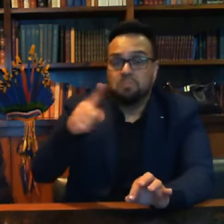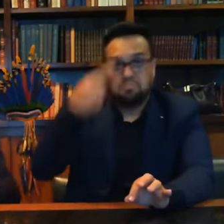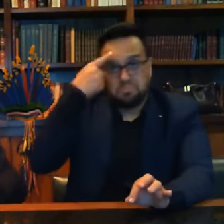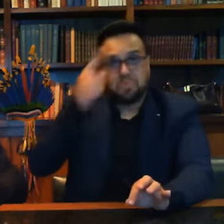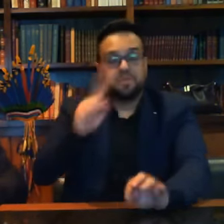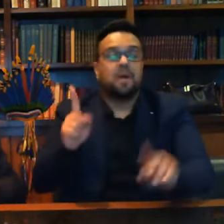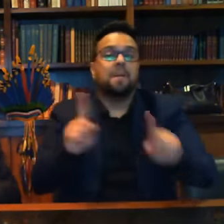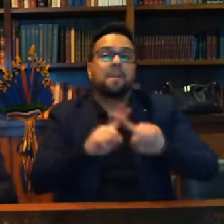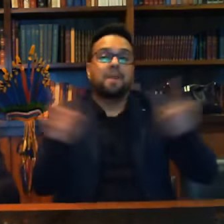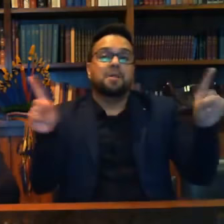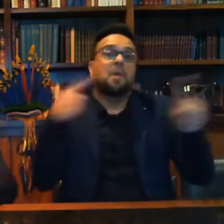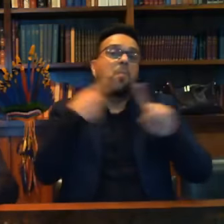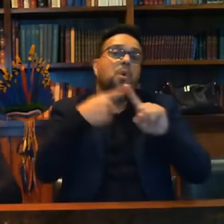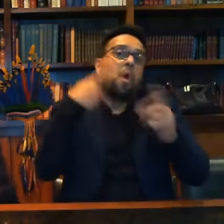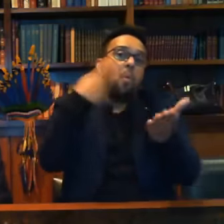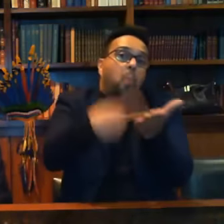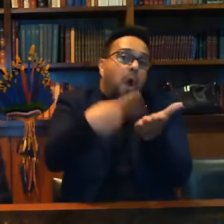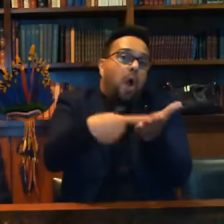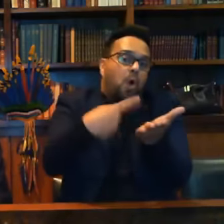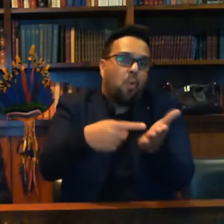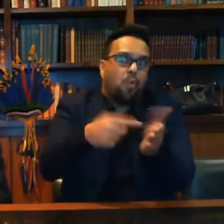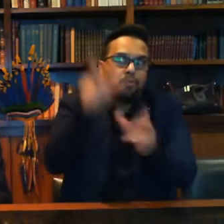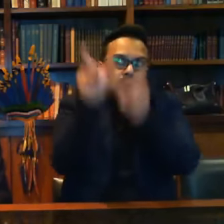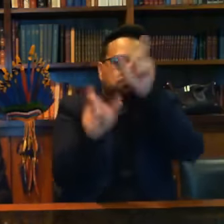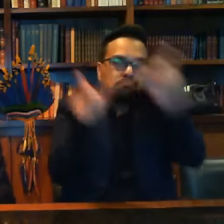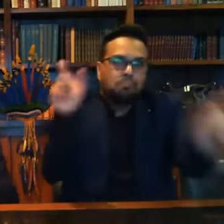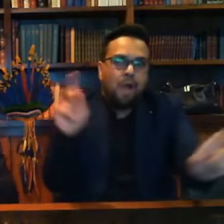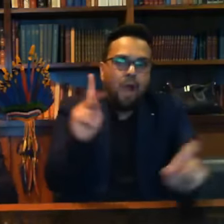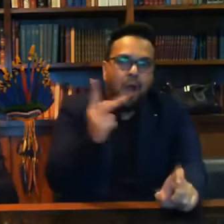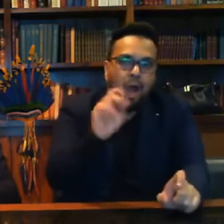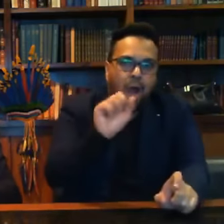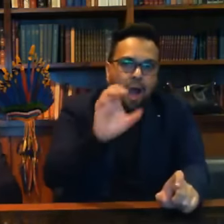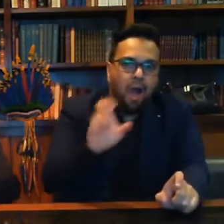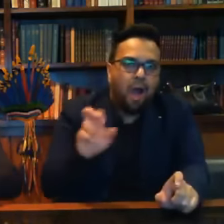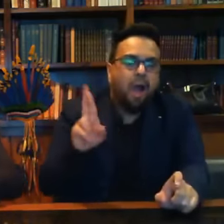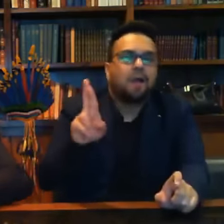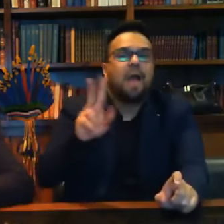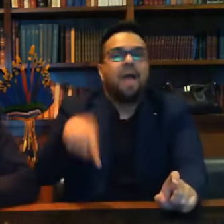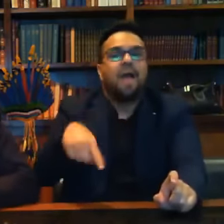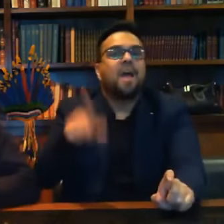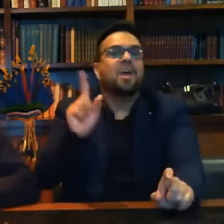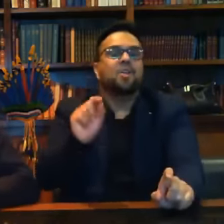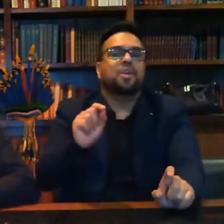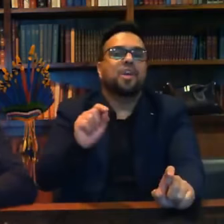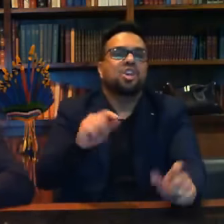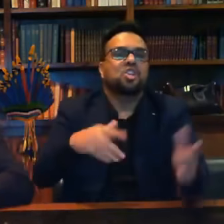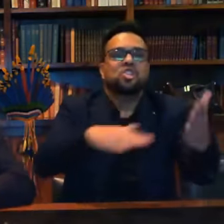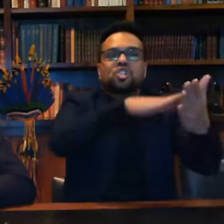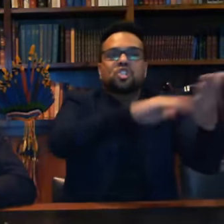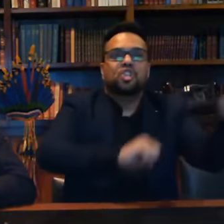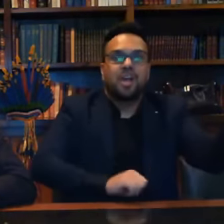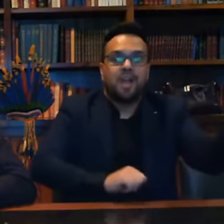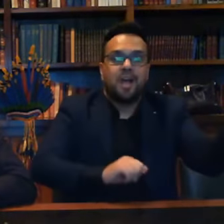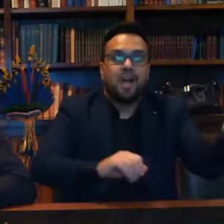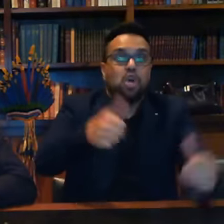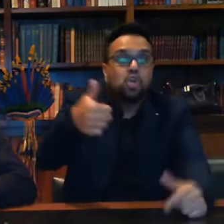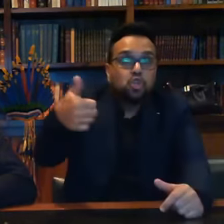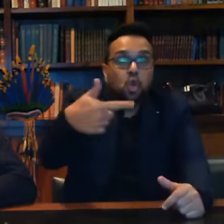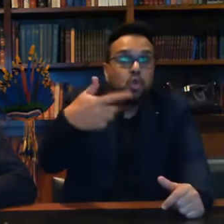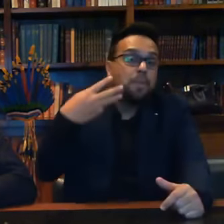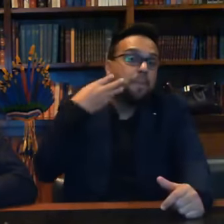Era que o acordo com esses HACs seria de desviar 12 milhões de votos do candidato Jair Bolsonaro.